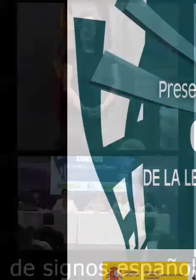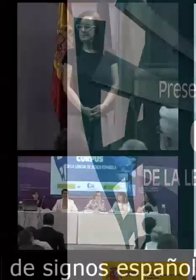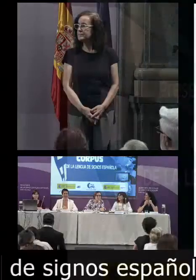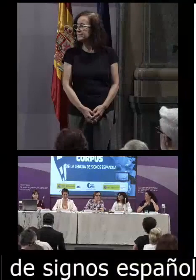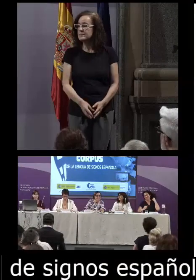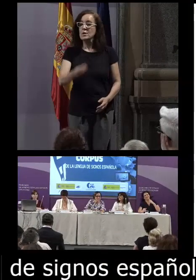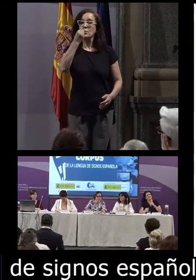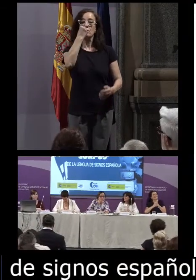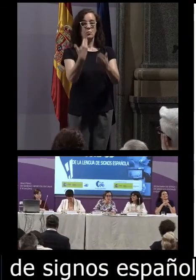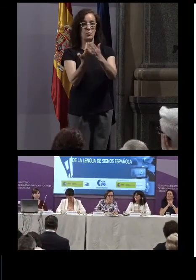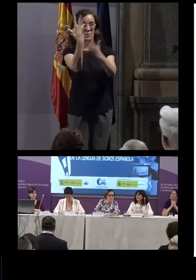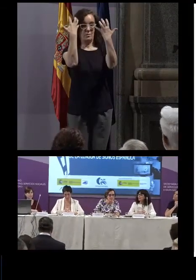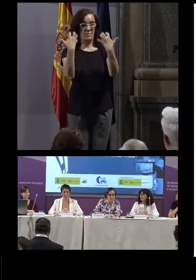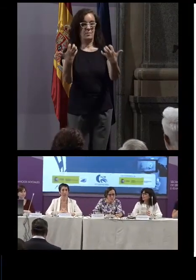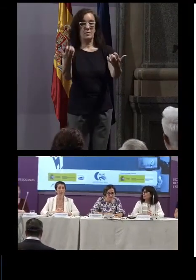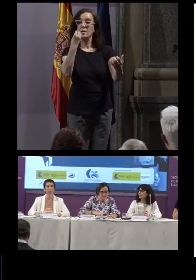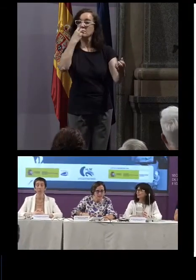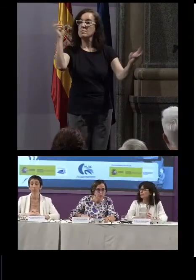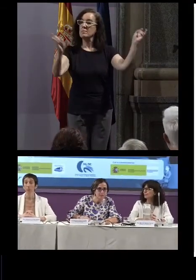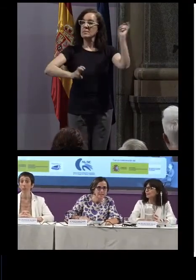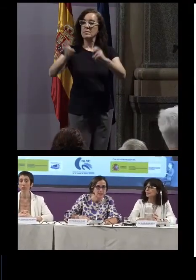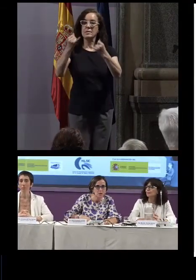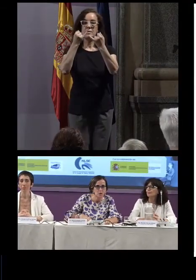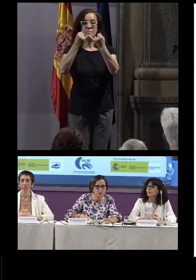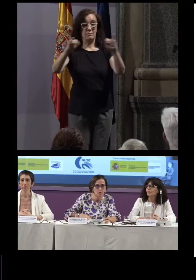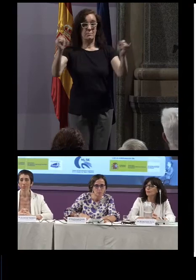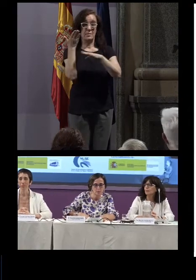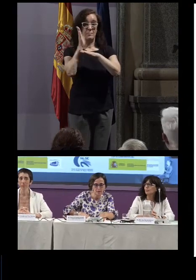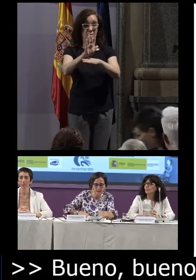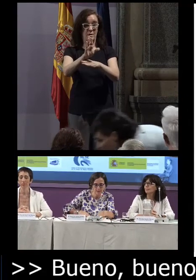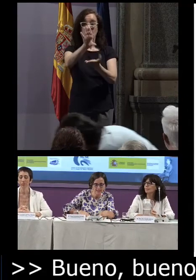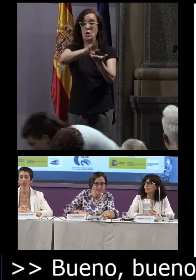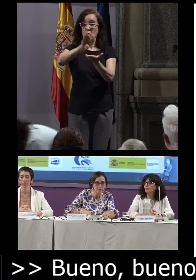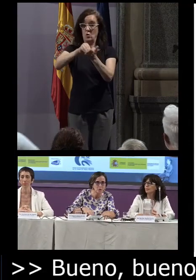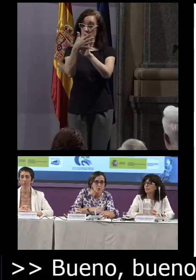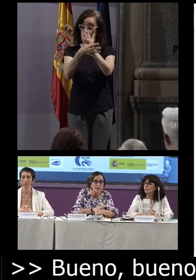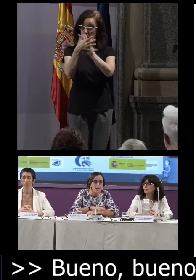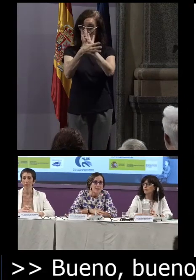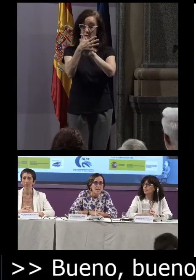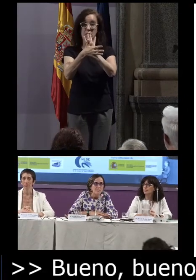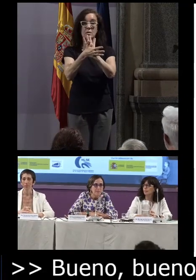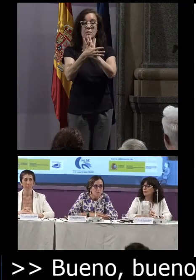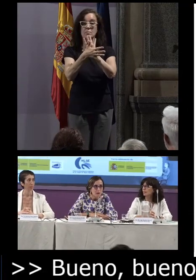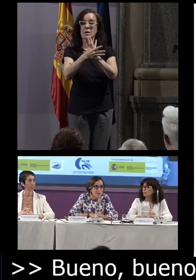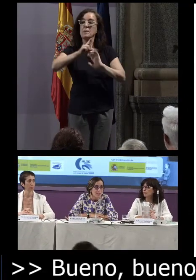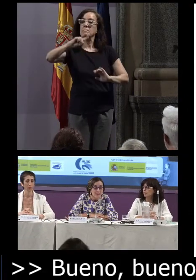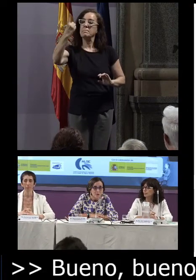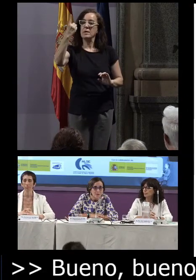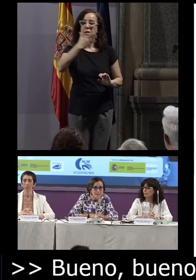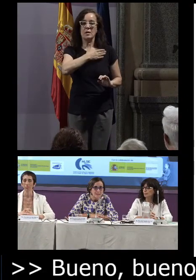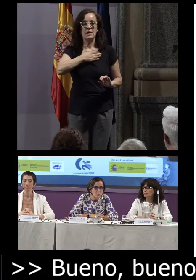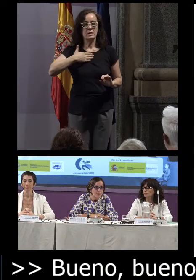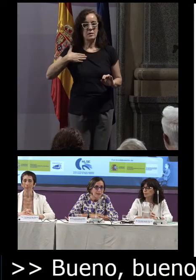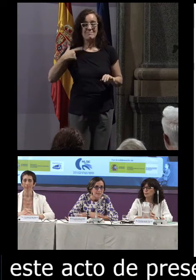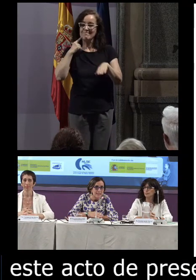Bueno, días a todos. Bienvenidos a este acto de presentación del Corpus de la Lengua de Signos. En primer lugar, lo que quiero